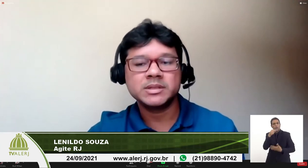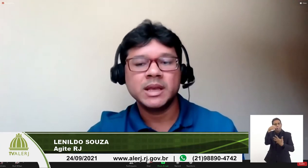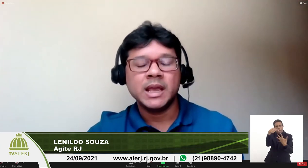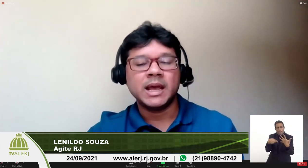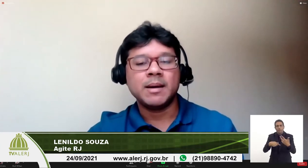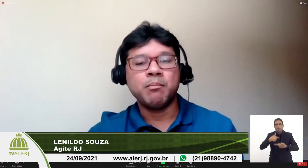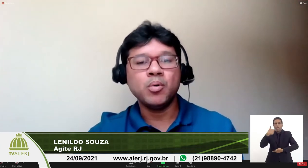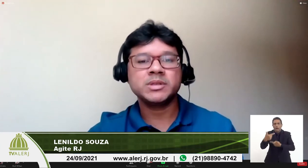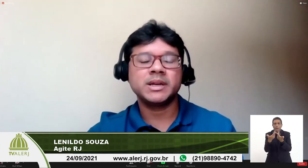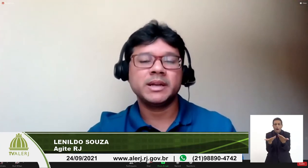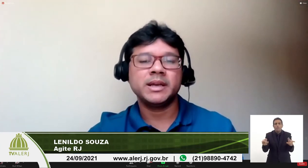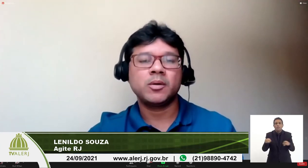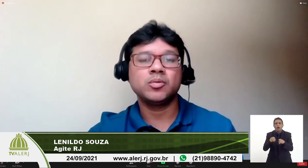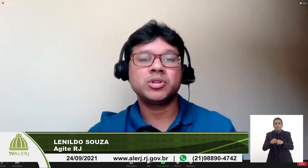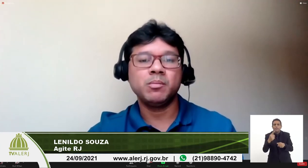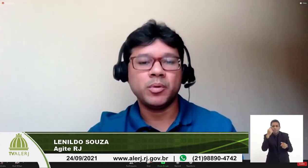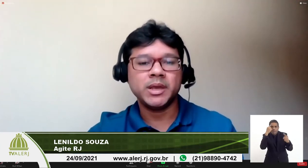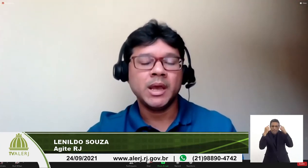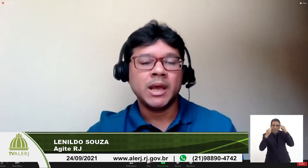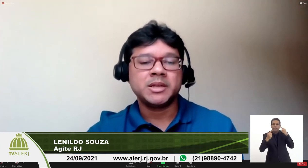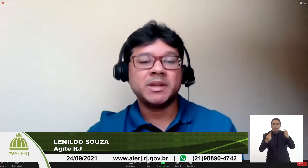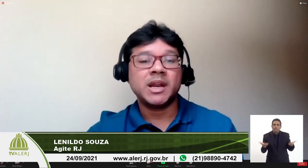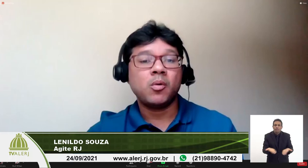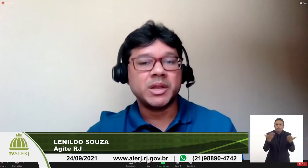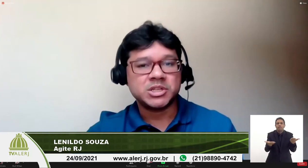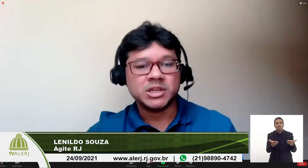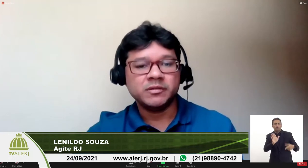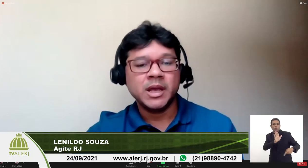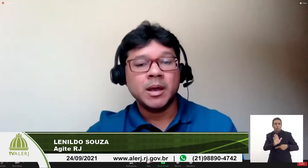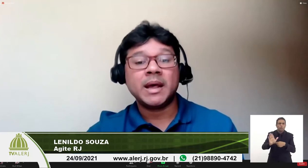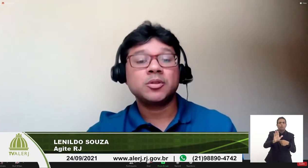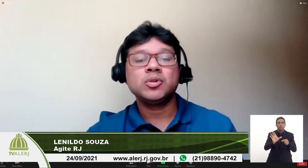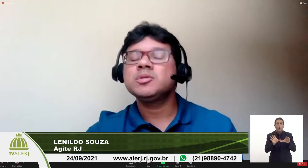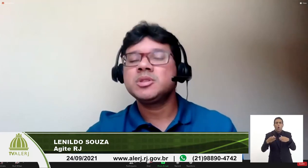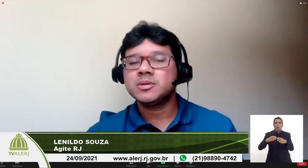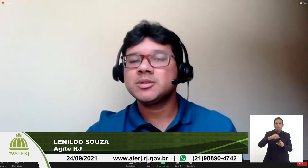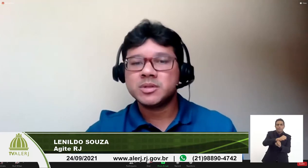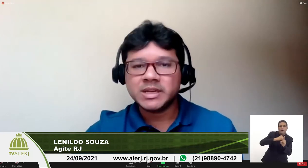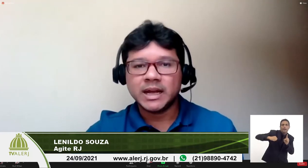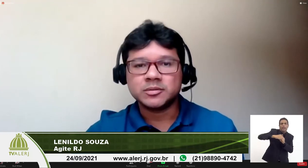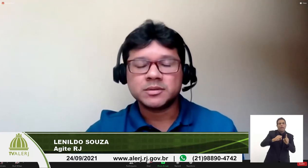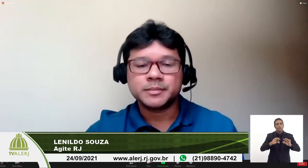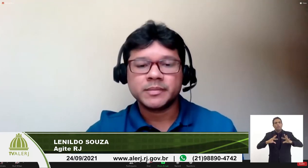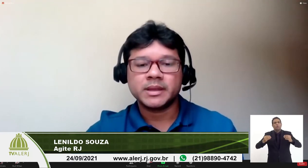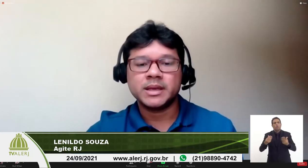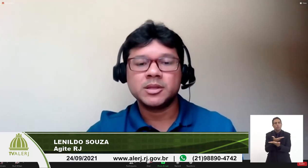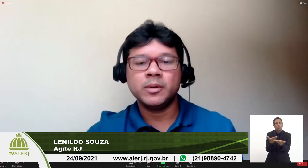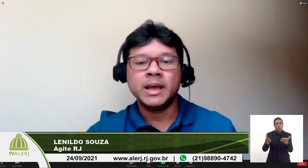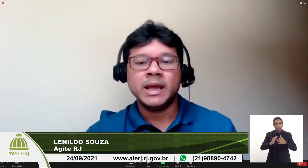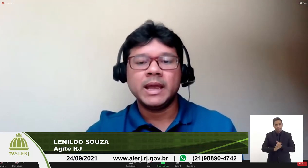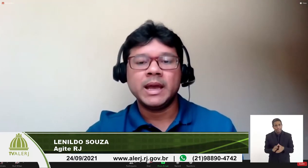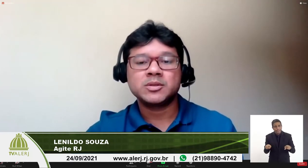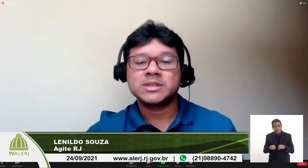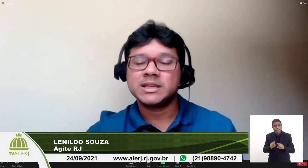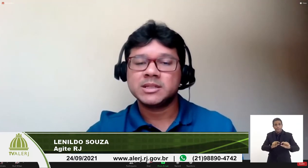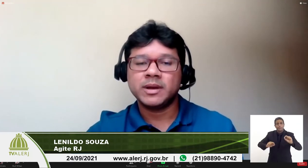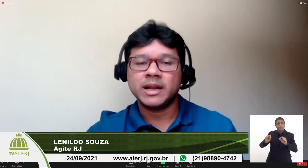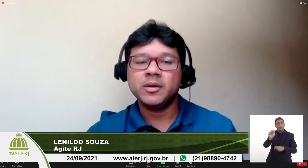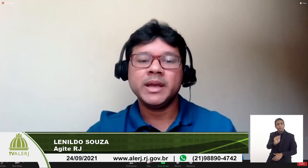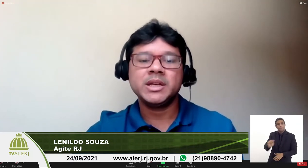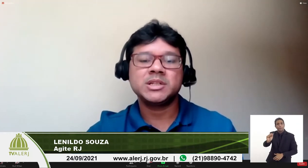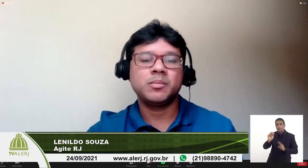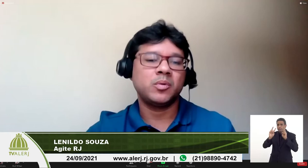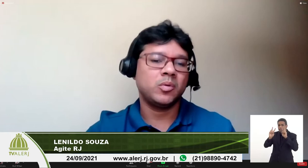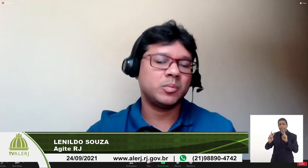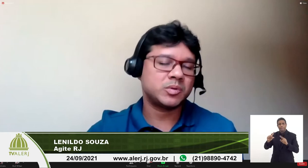trabalhos ela busca contribuir de maneira coletiva para todos os seus associados então a associação